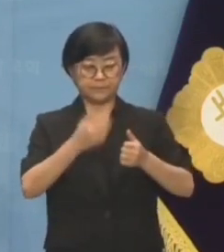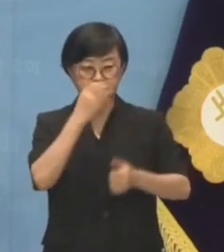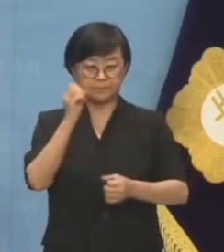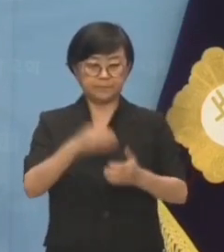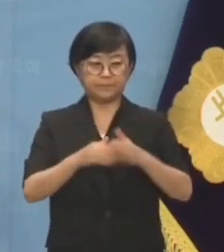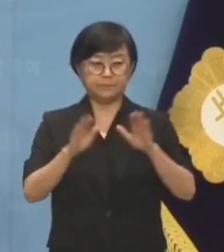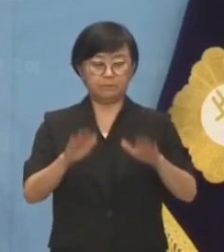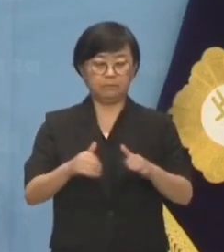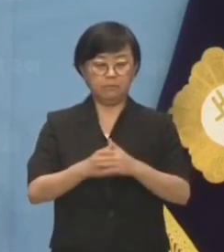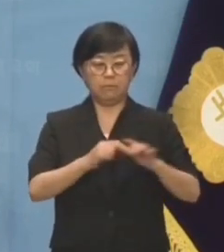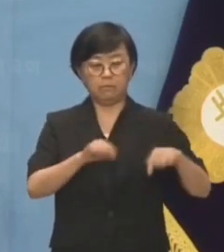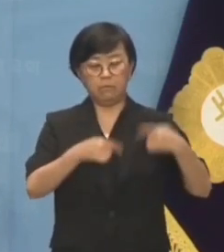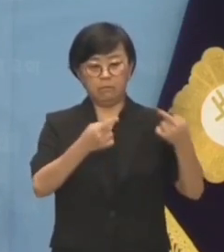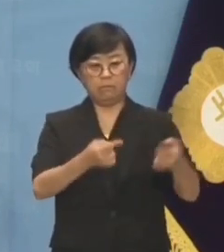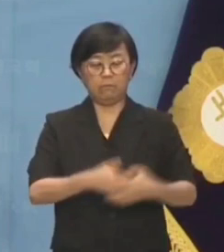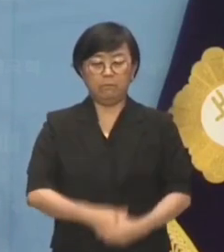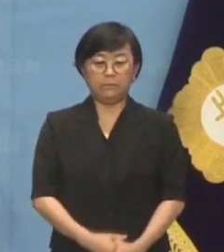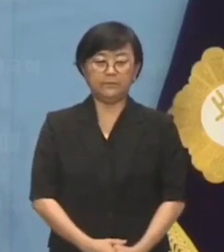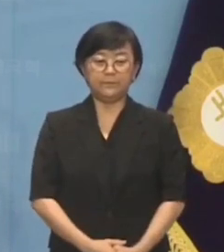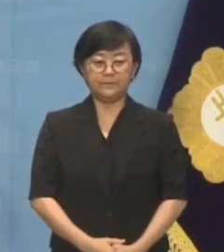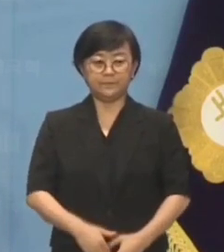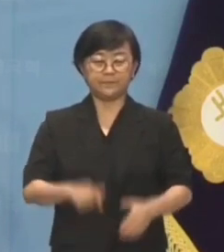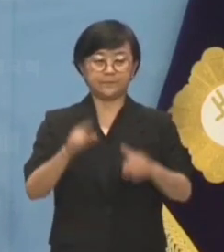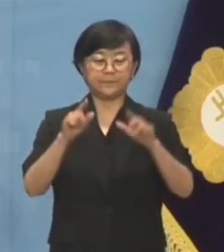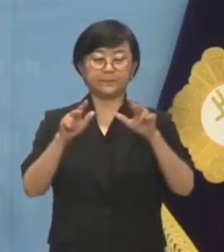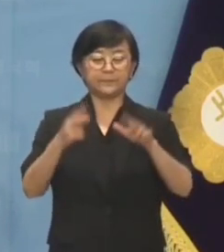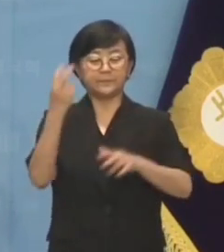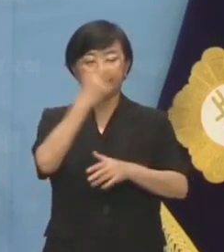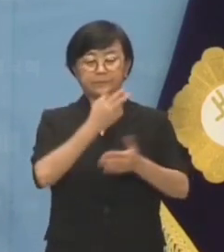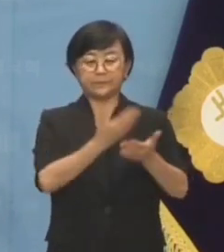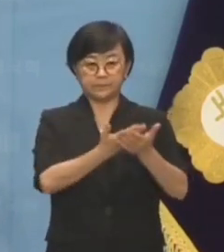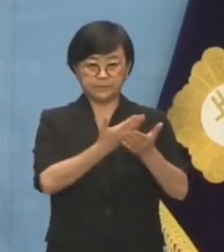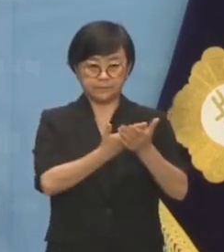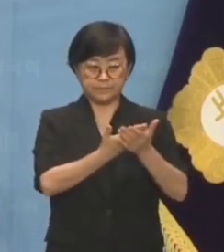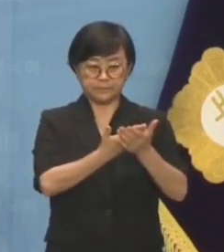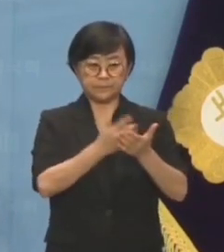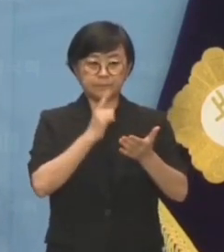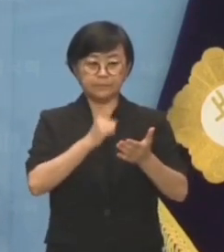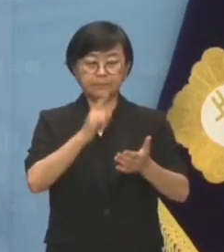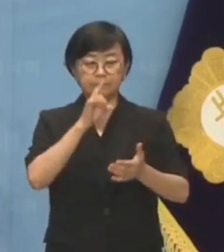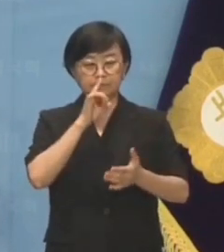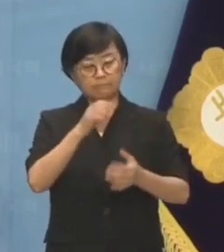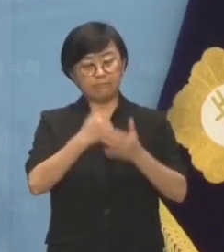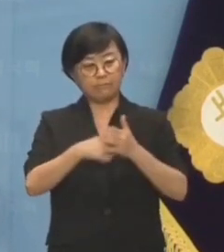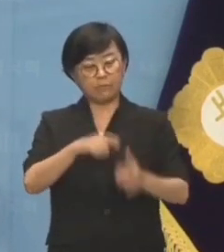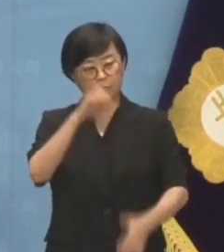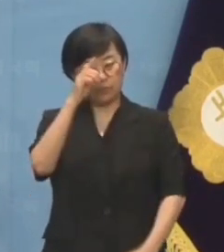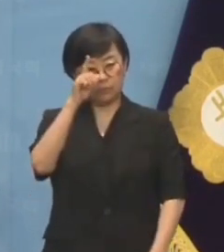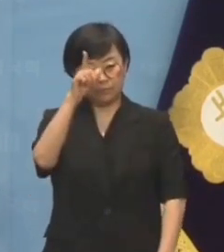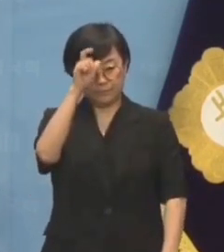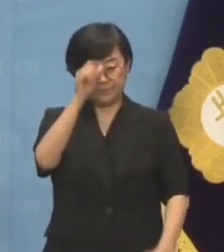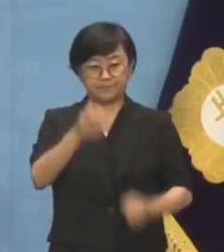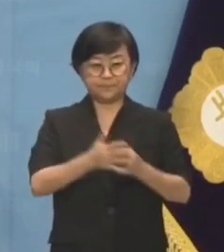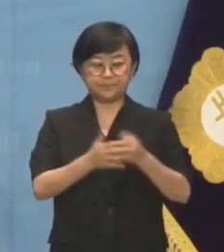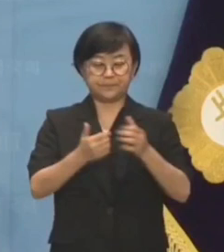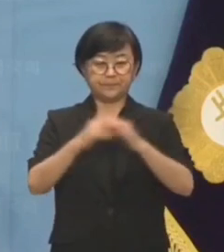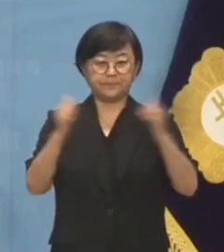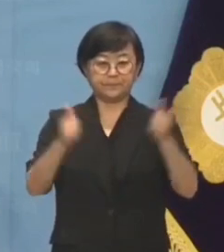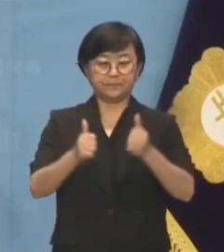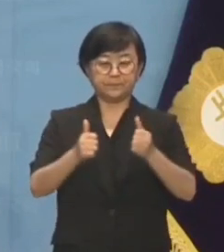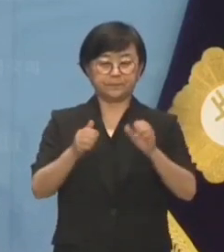무시하고 오늘 검찰청으로 찾아갈 테니 당장 조사해달라고 말도 안 되는 때를 쓰더니 급기야